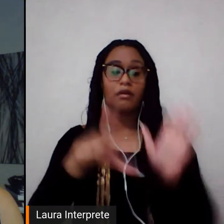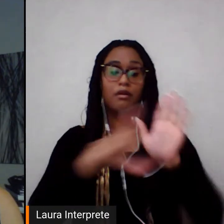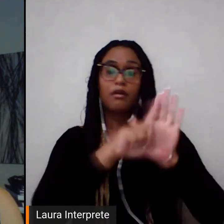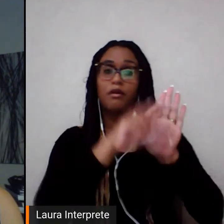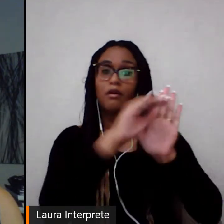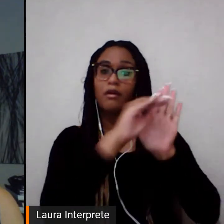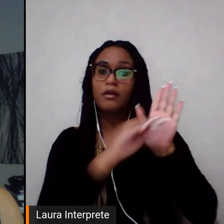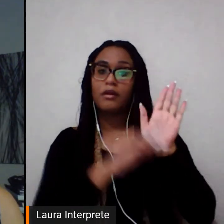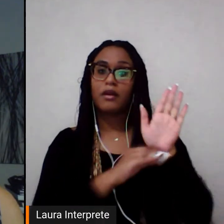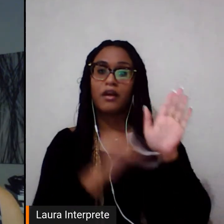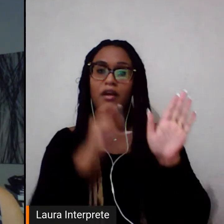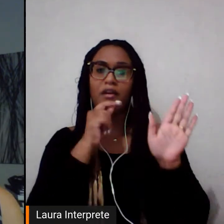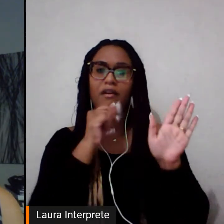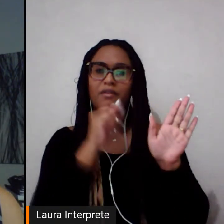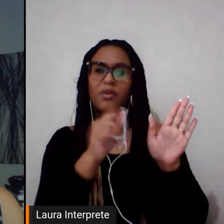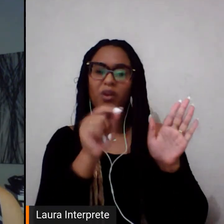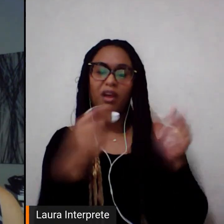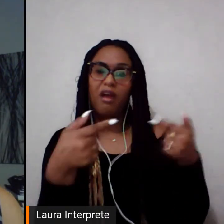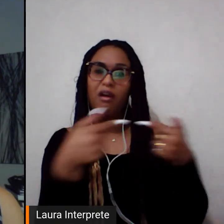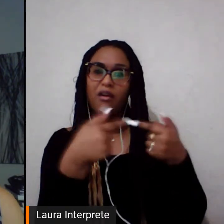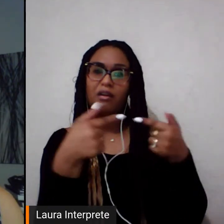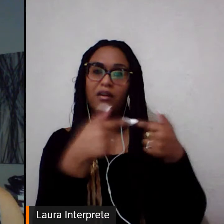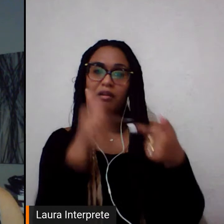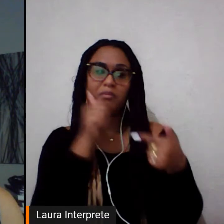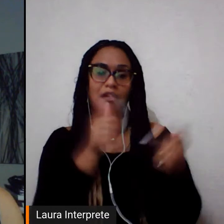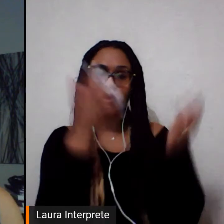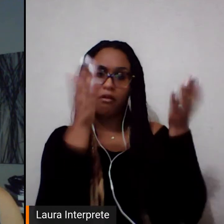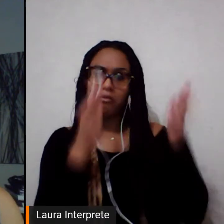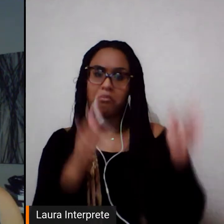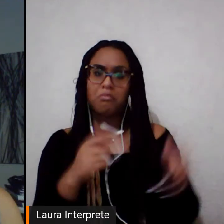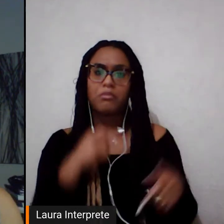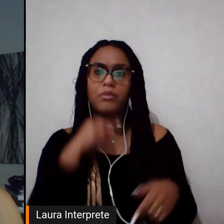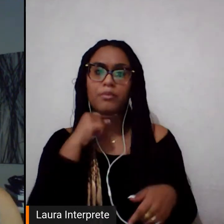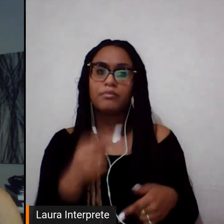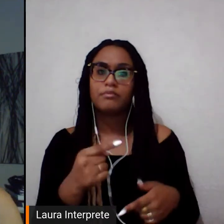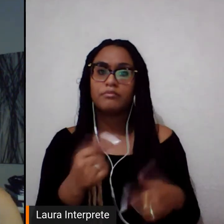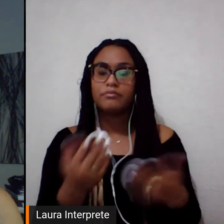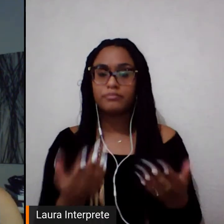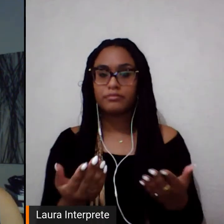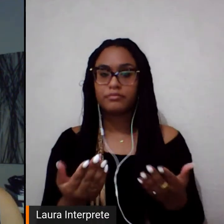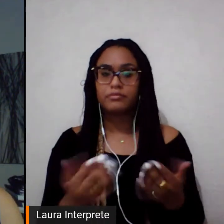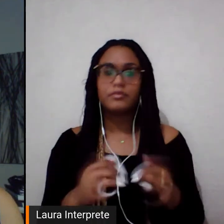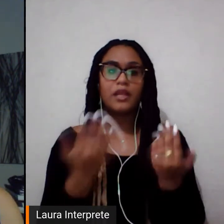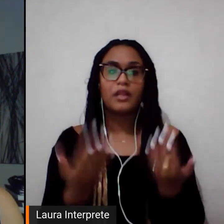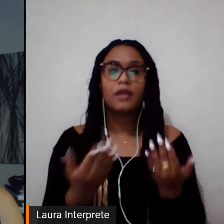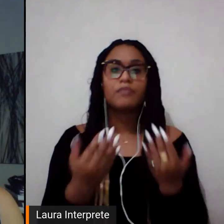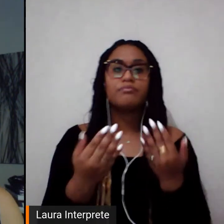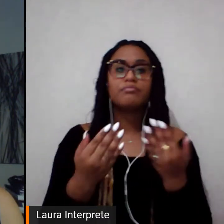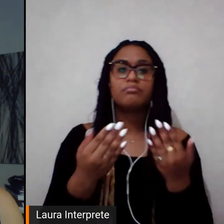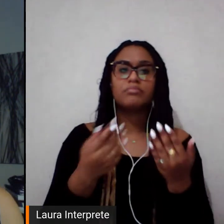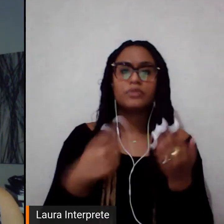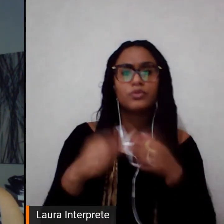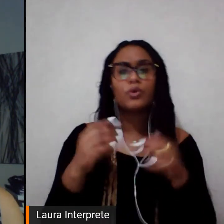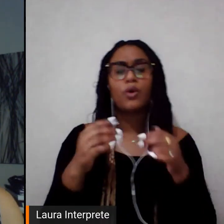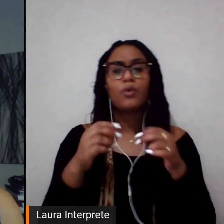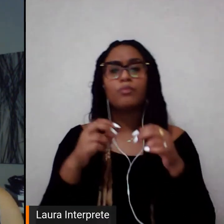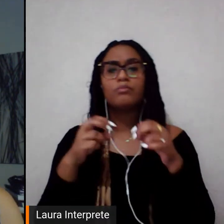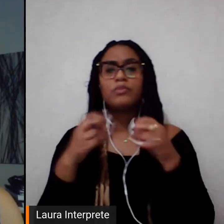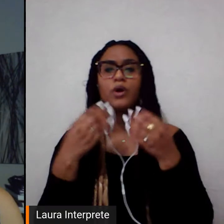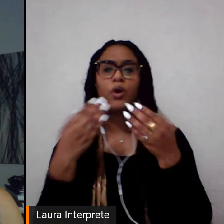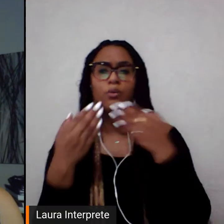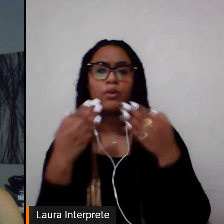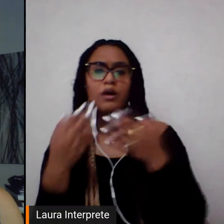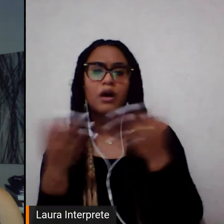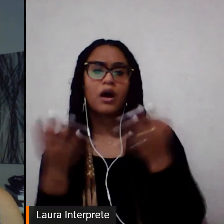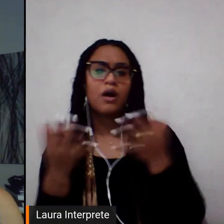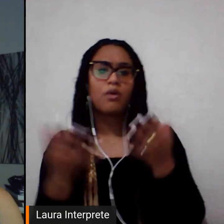compatível com o corpo feminino. Para discutir as razões pelas quais o conceito cultural de